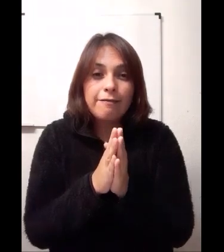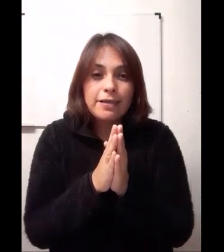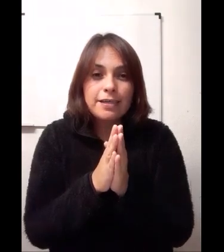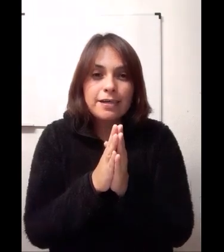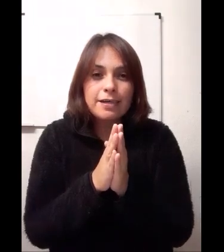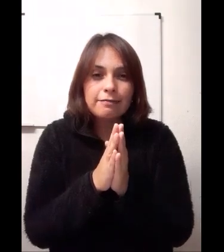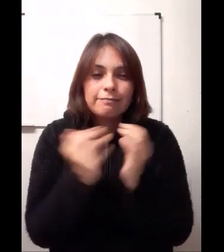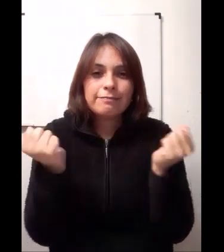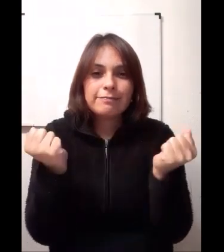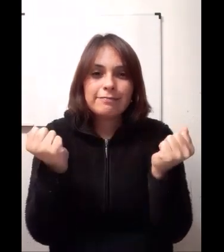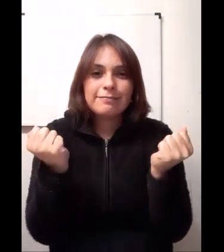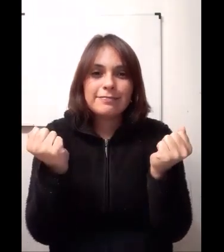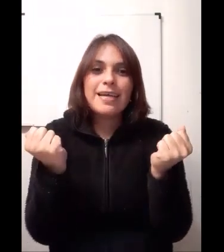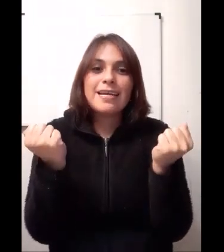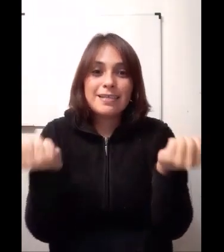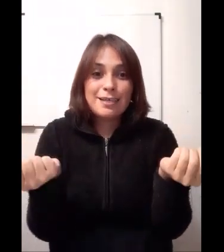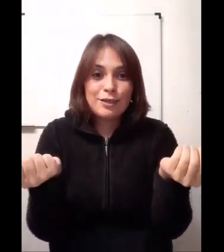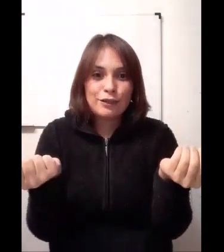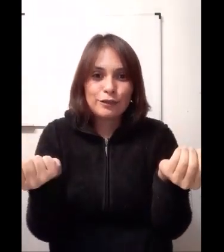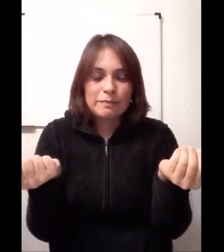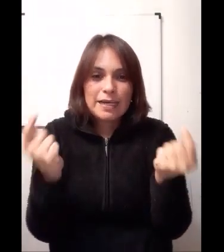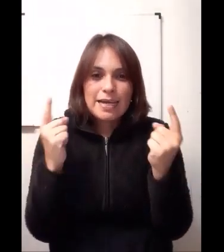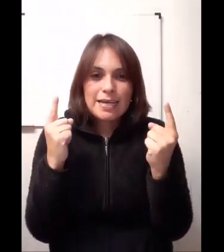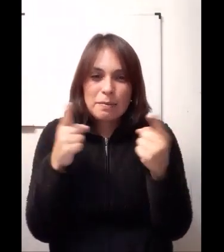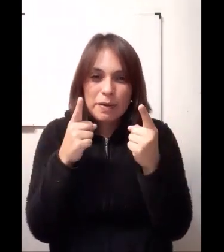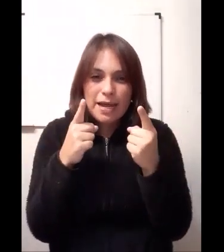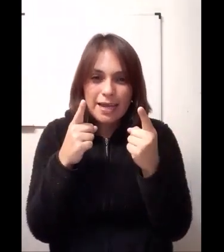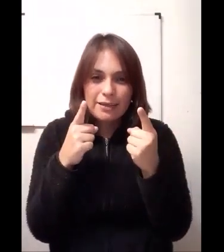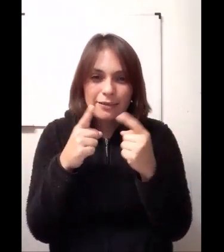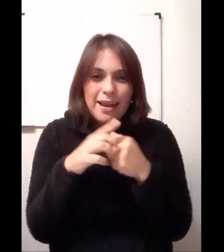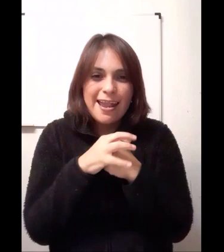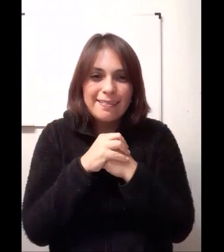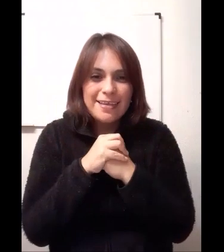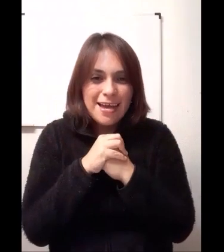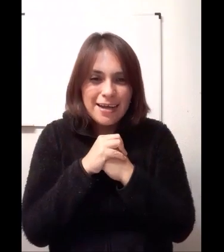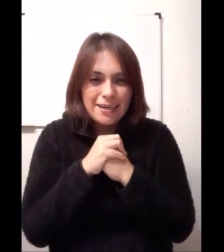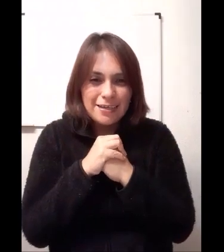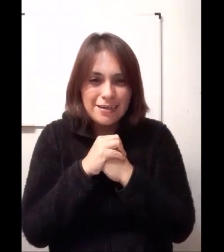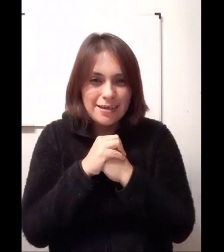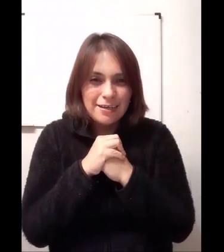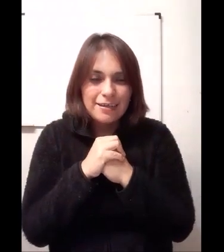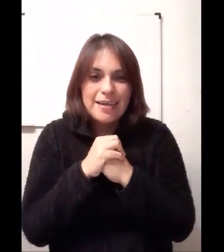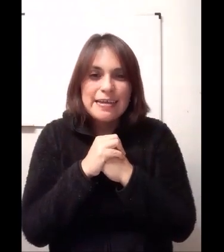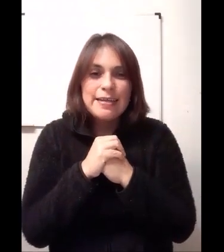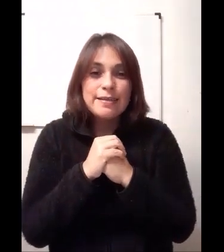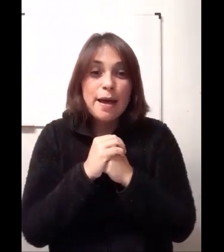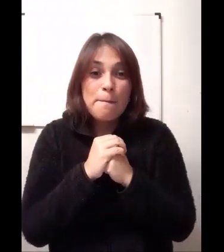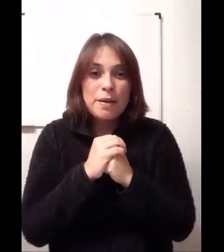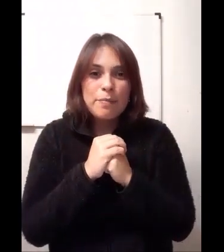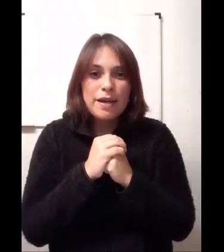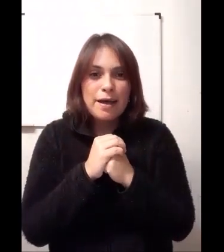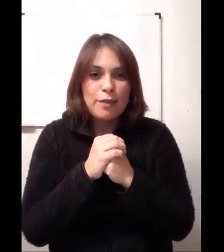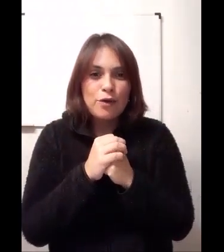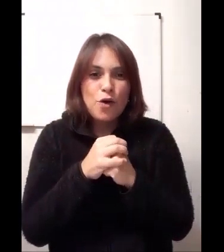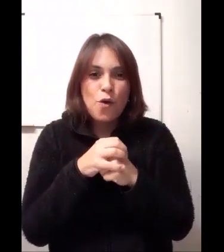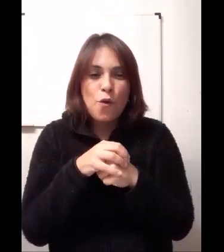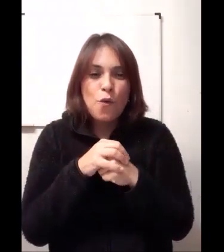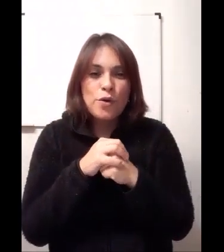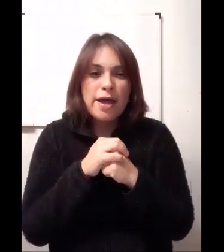física, ejercicios. Y para ello, la tía Karina les ha preparado una